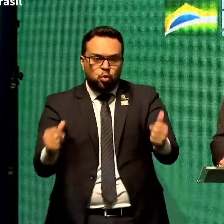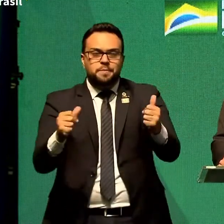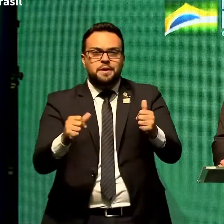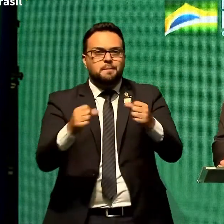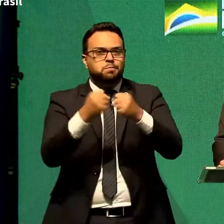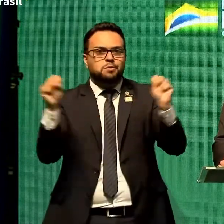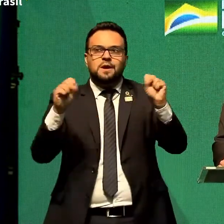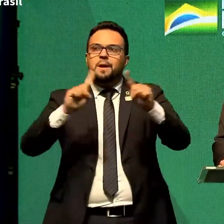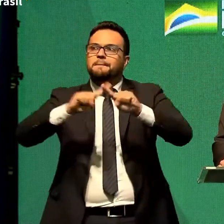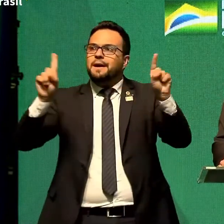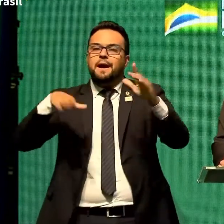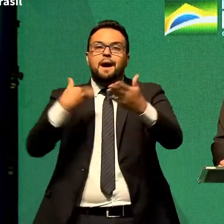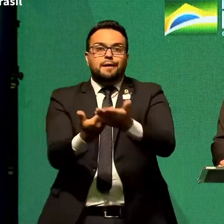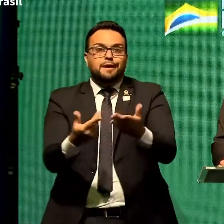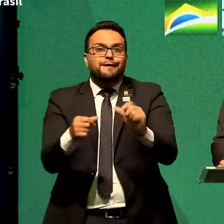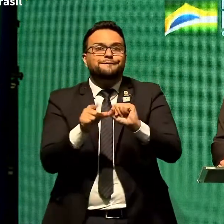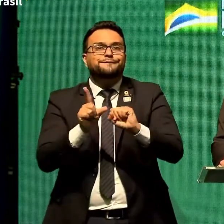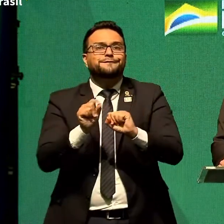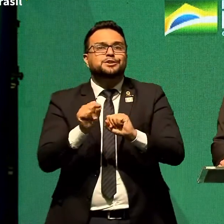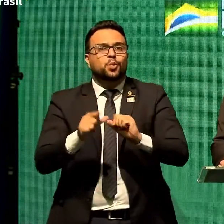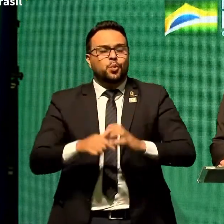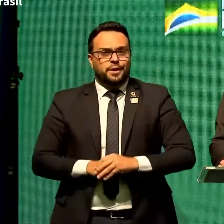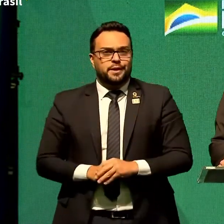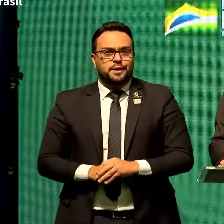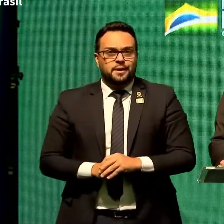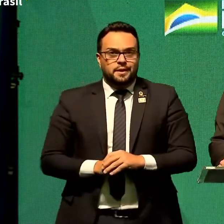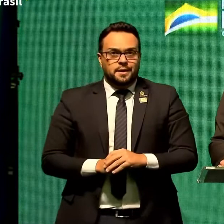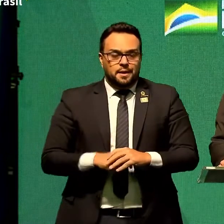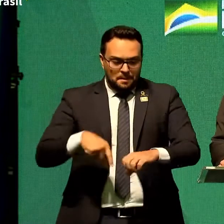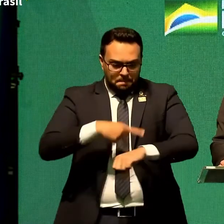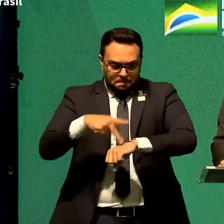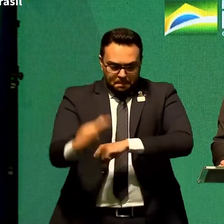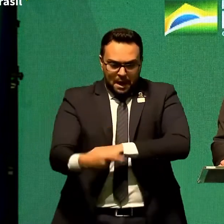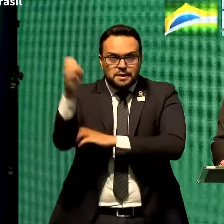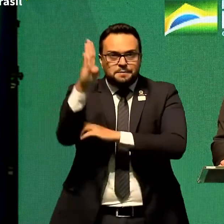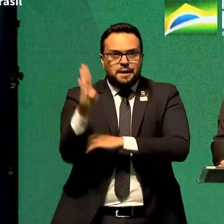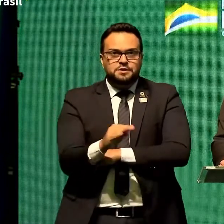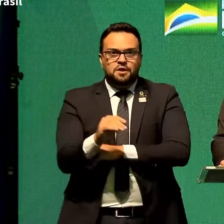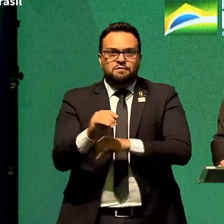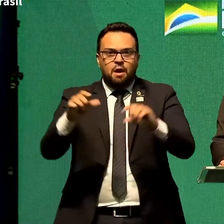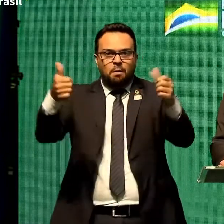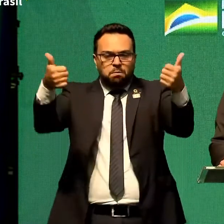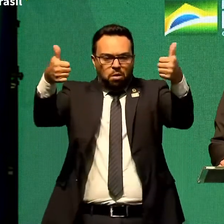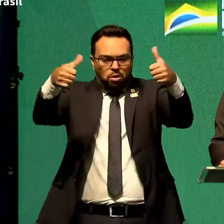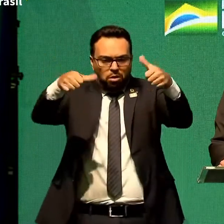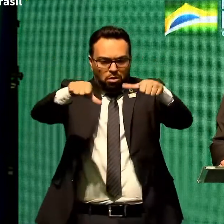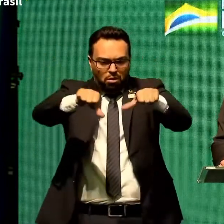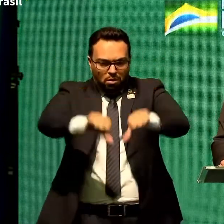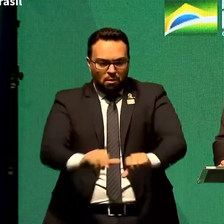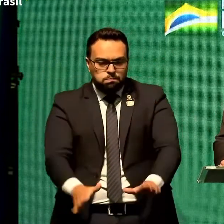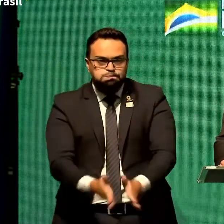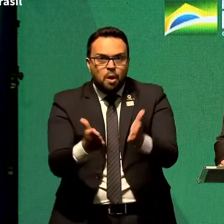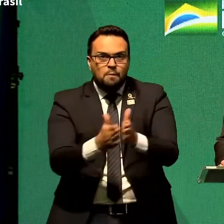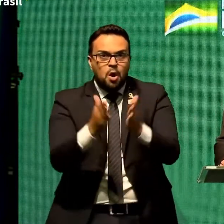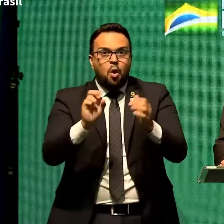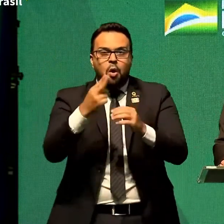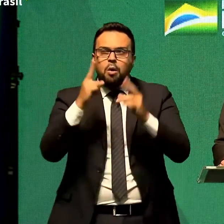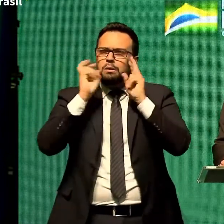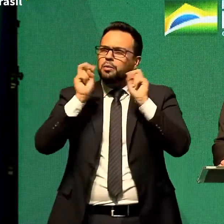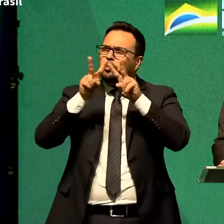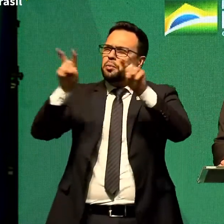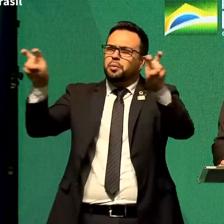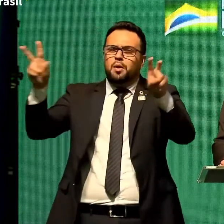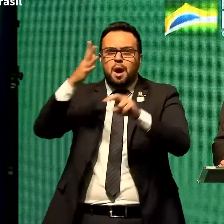vamos fazer o quê? Ver o nosso país empobrecer? Ou ver pessoas, como existe milhões por aí,